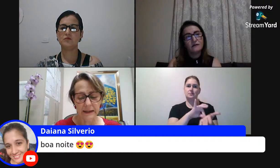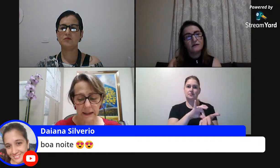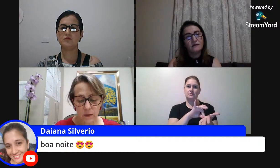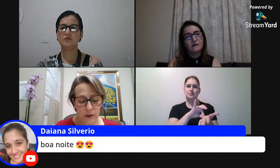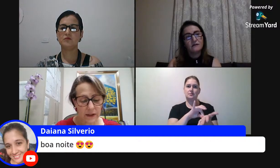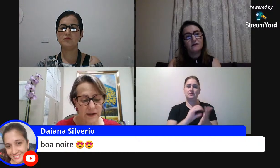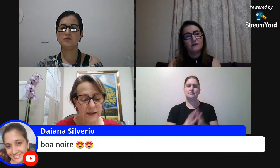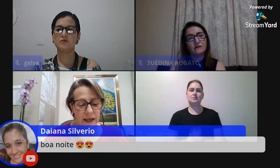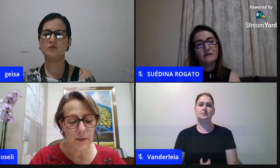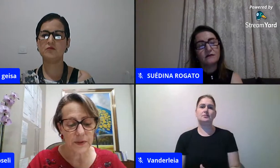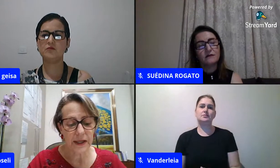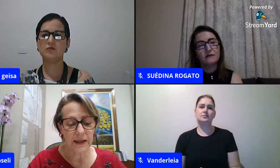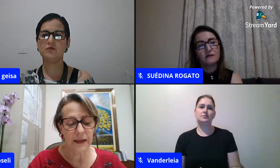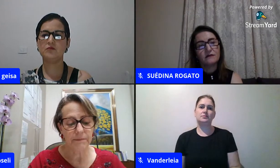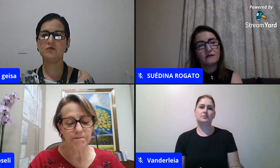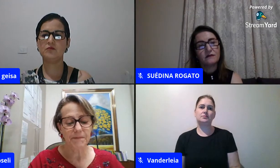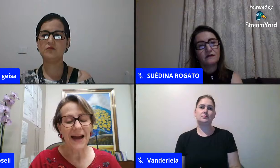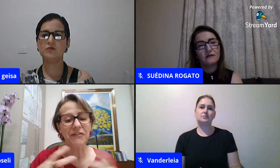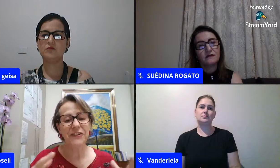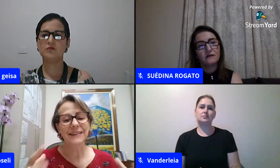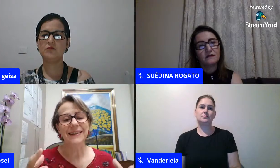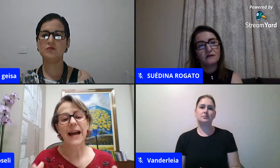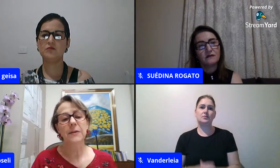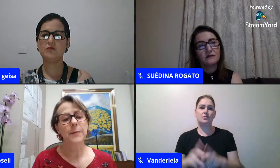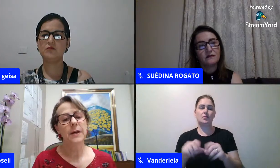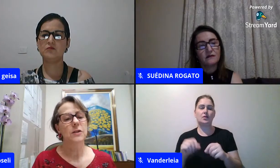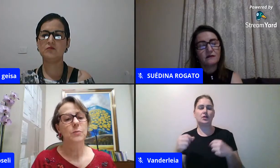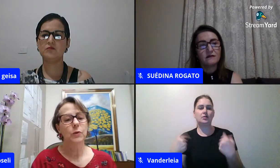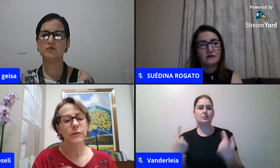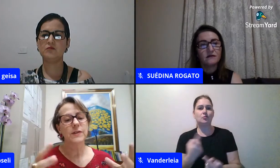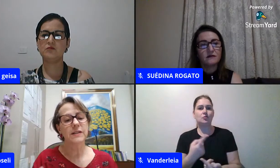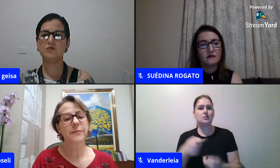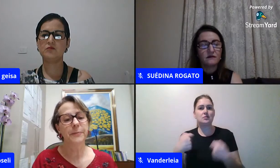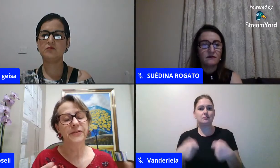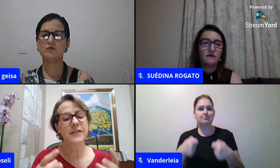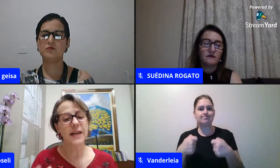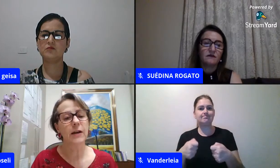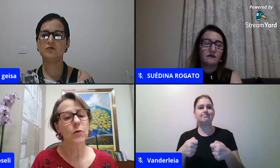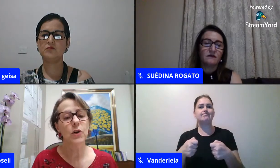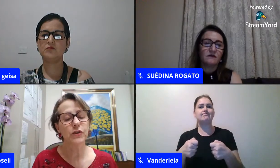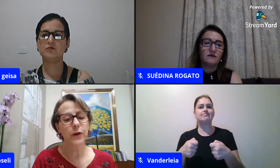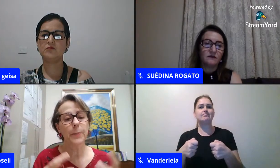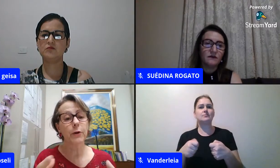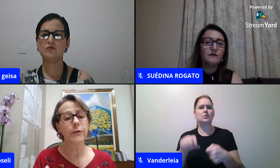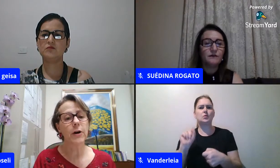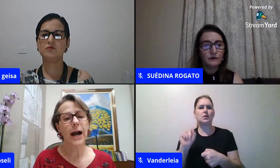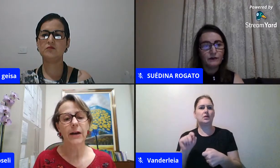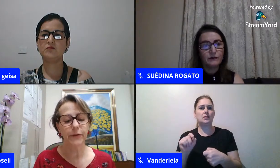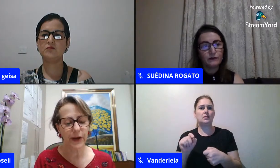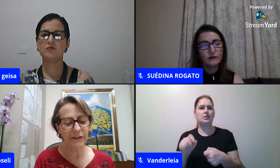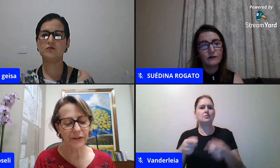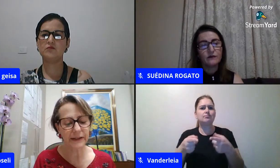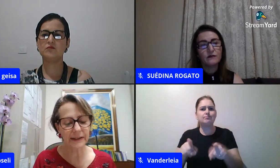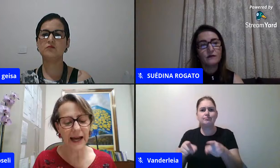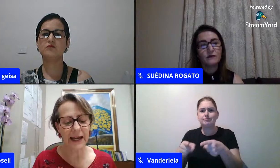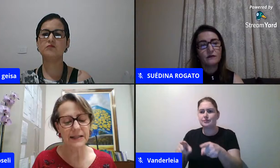então o que nós temos é que afetar mesmo o que vocês fizeram hoje foi provocar foi afetar